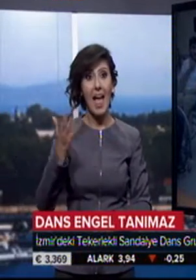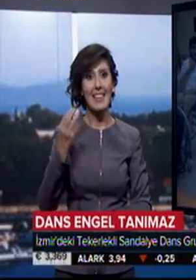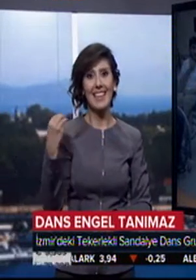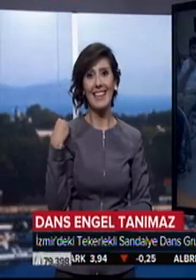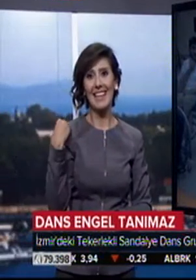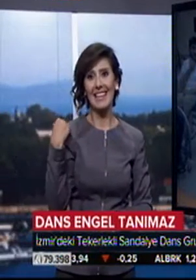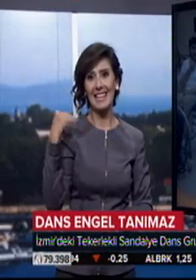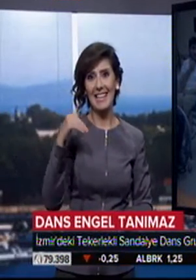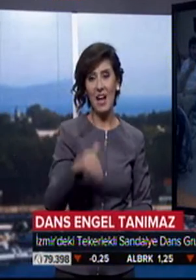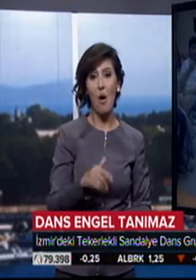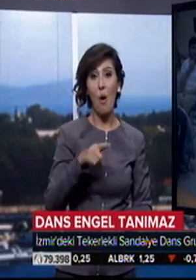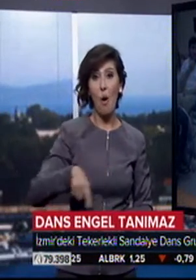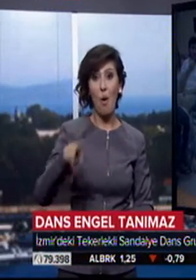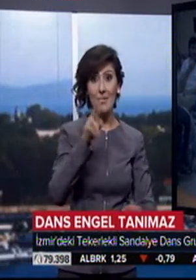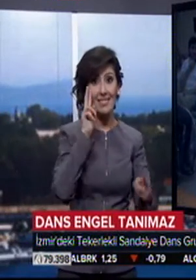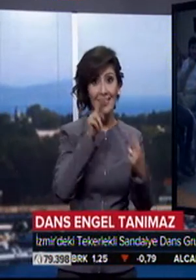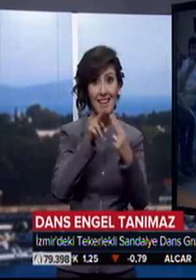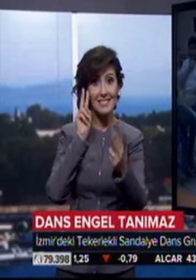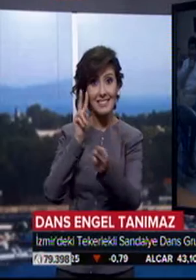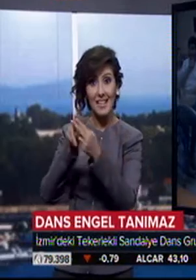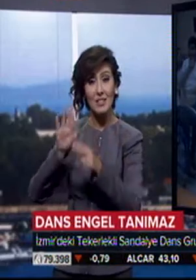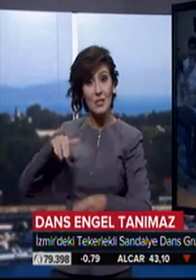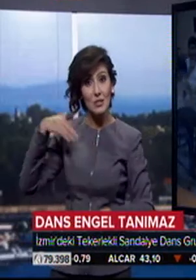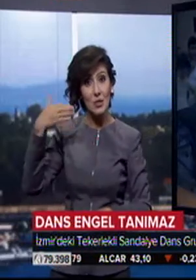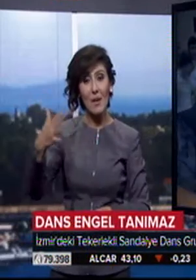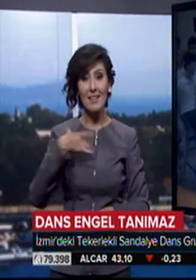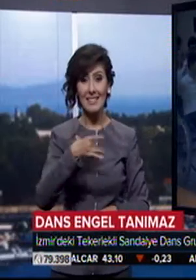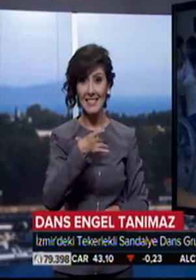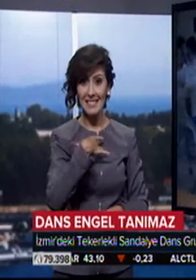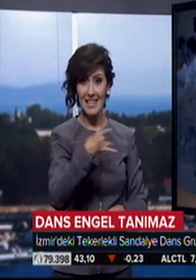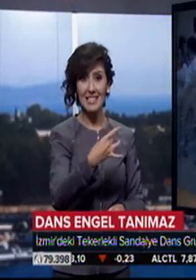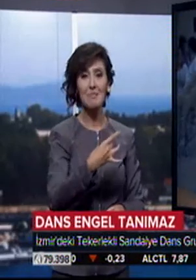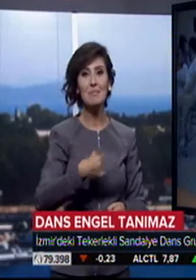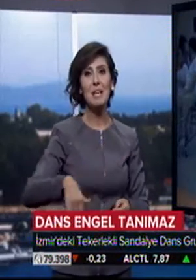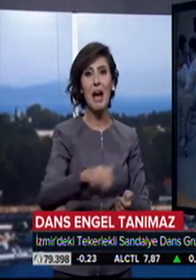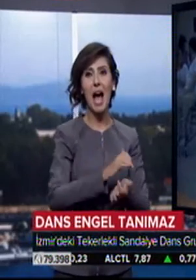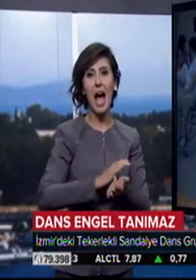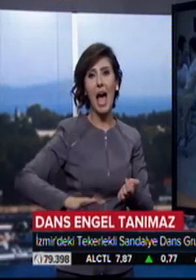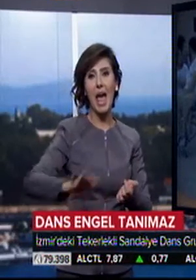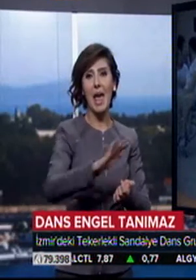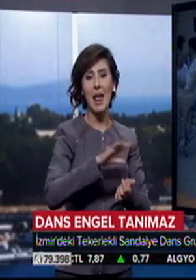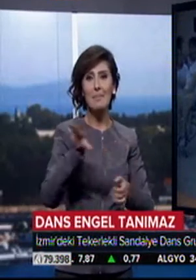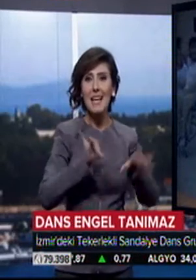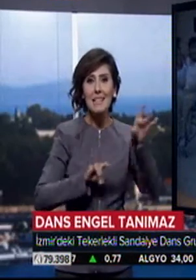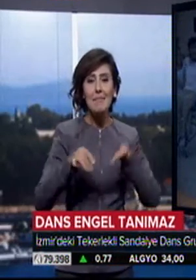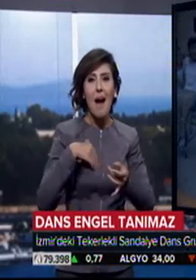ve onlarla tanıştıktan sonra gerçekten hani seçilmiş ailem gibi oldular. Bana bunu samimiyetimle söylüyorum,